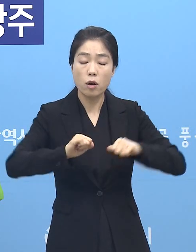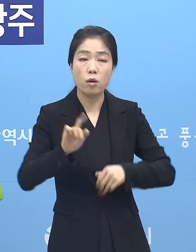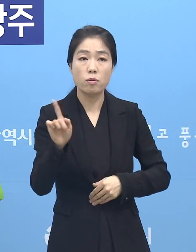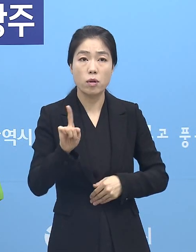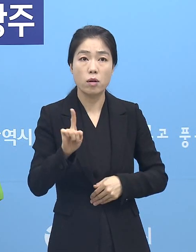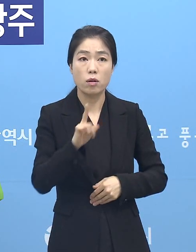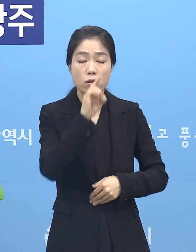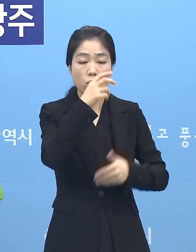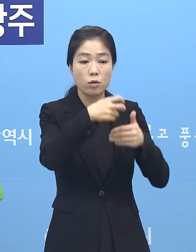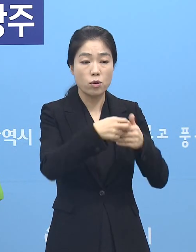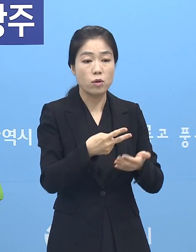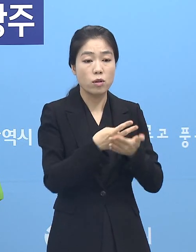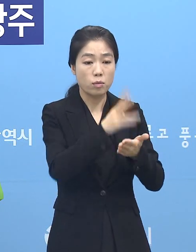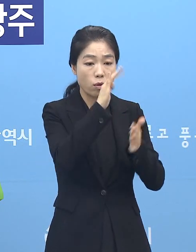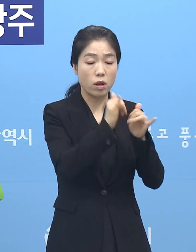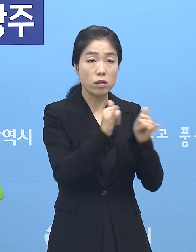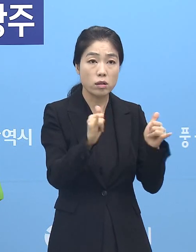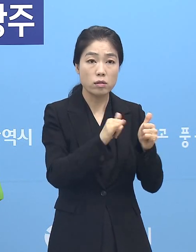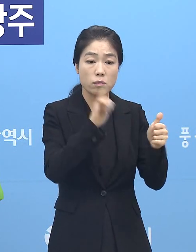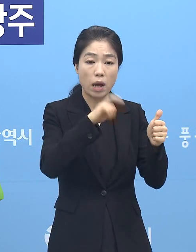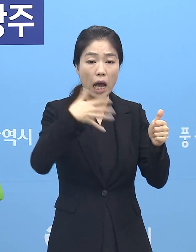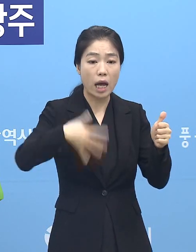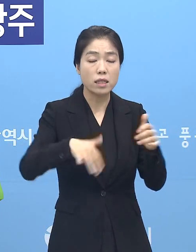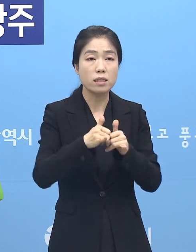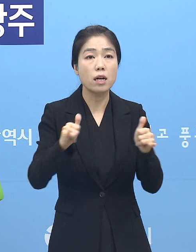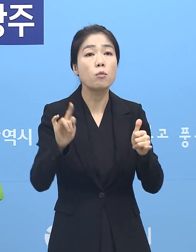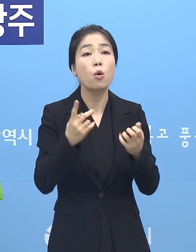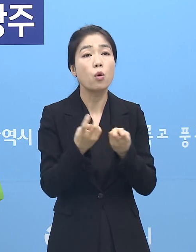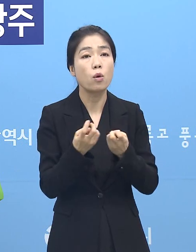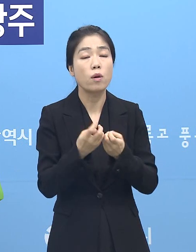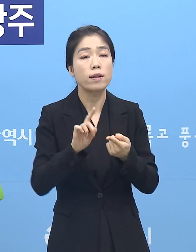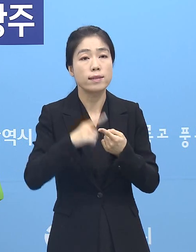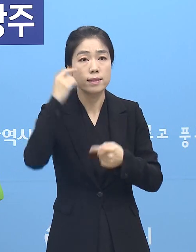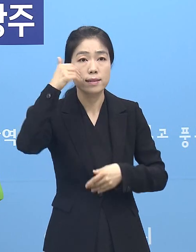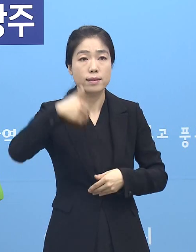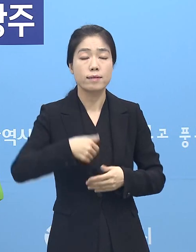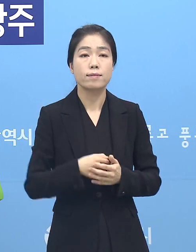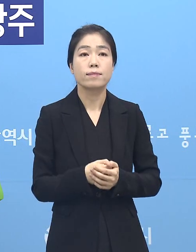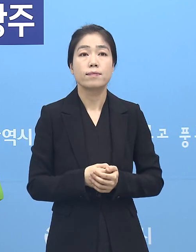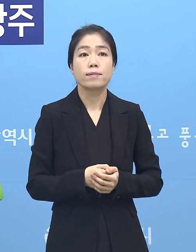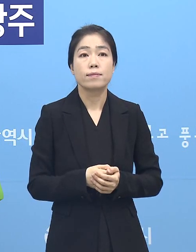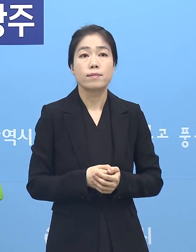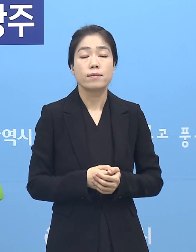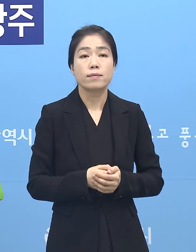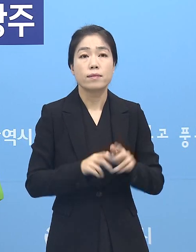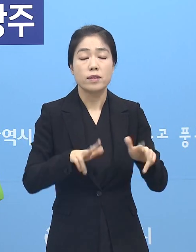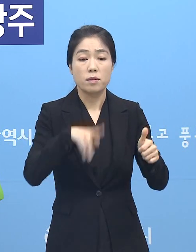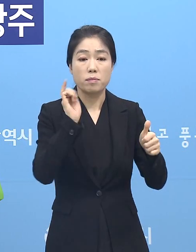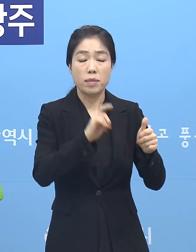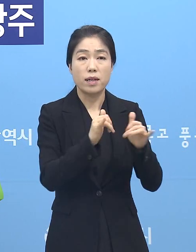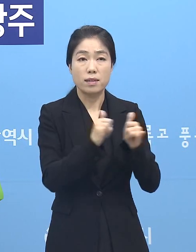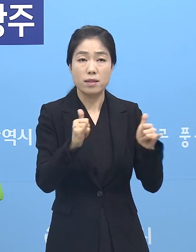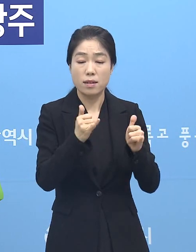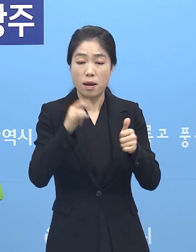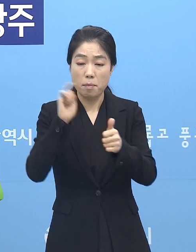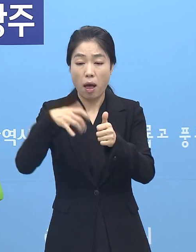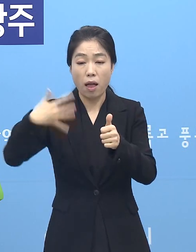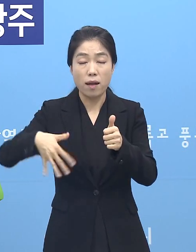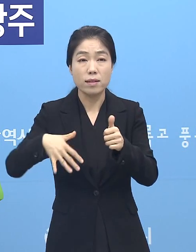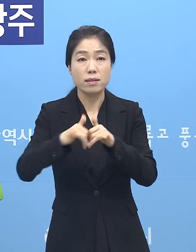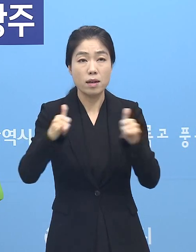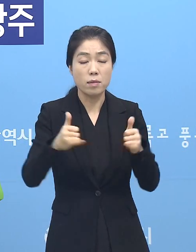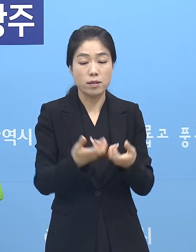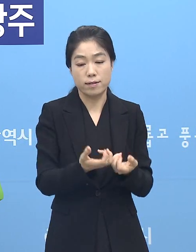중앙병원 입원 환자 중 확진이 되지 않는 환자들은 어떻게 관리하고 있는지 질문 주셨습니다. 현재는 확진자와 비확진자를 일단